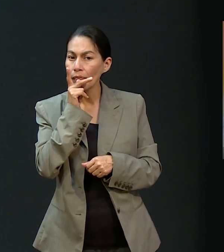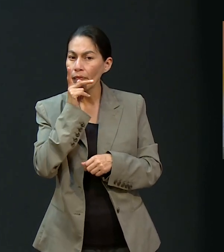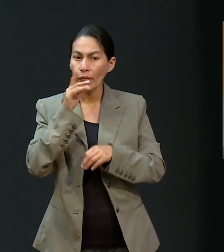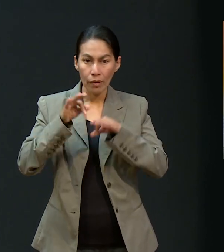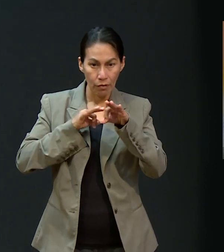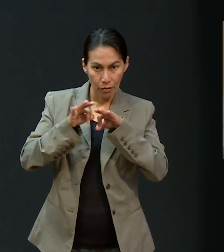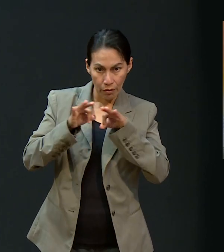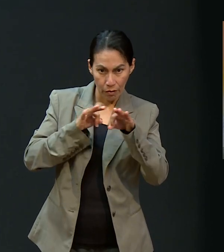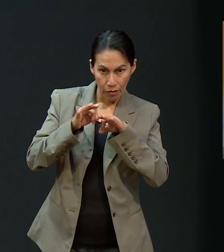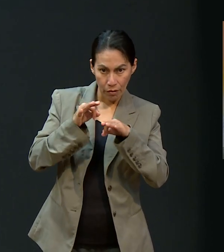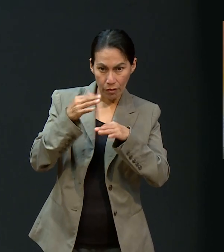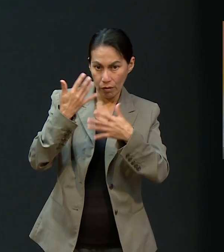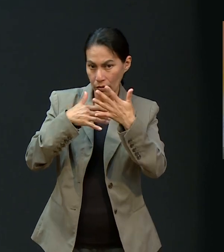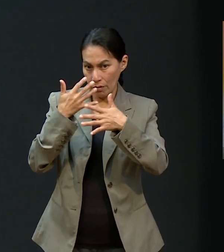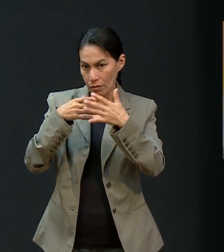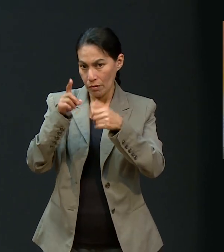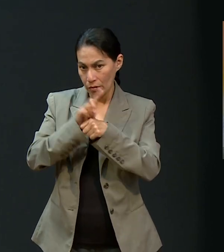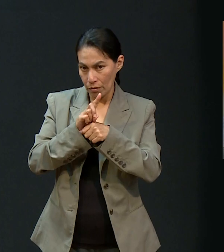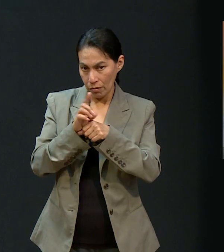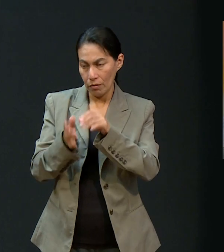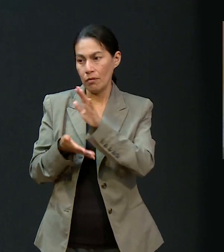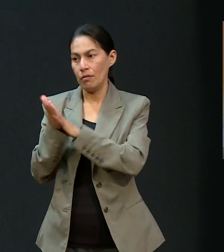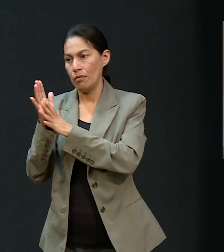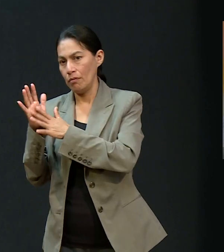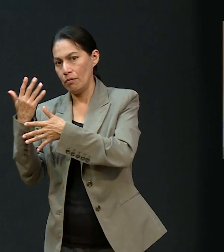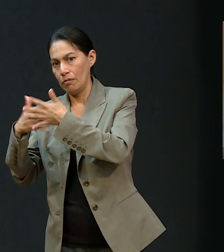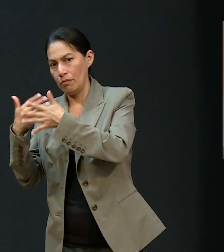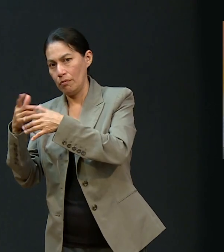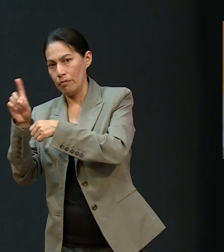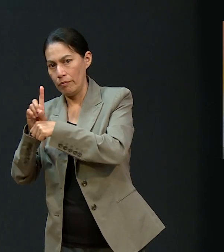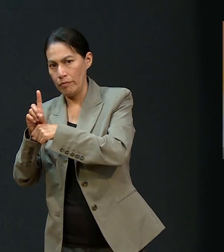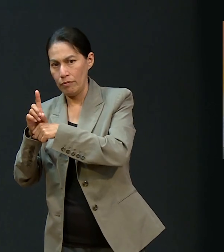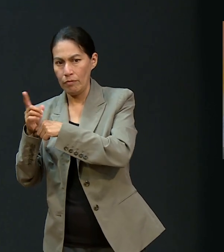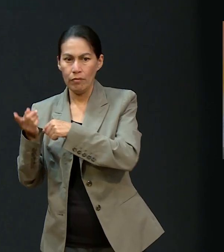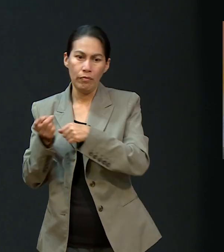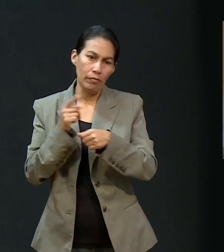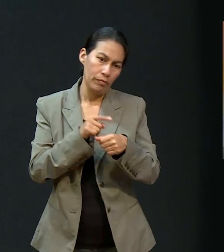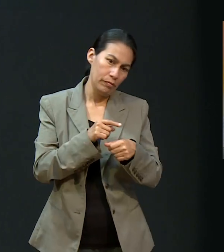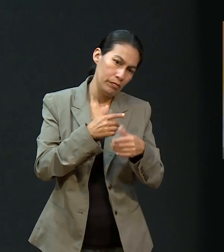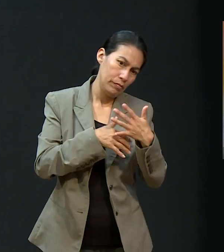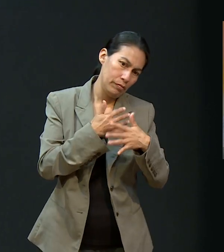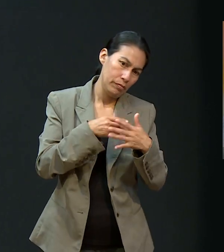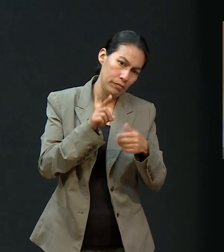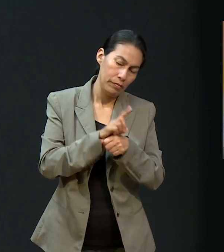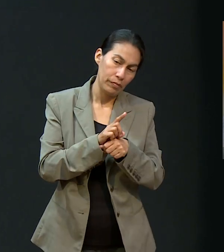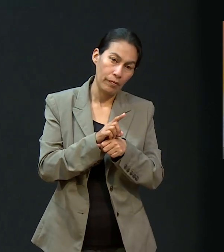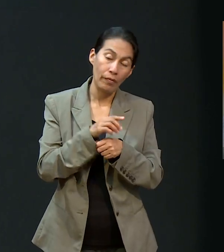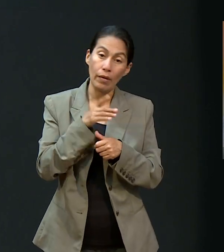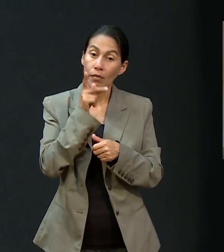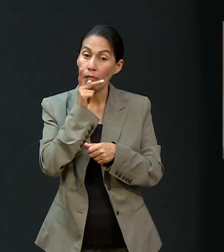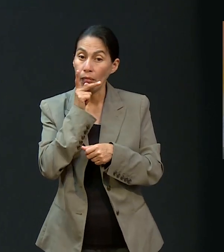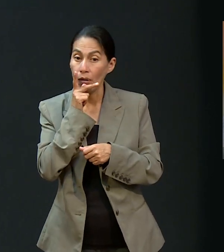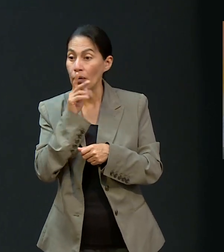papá venía a trabajar 15 días, subía 15 días y así estaba, porque no podía dejar sola a mi mamá.